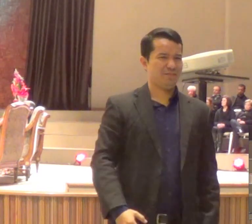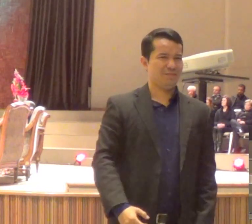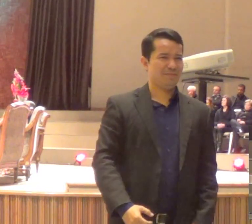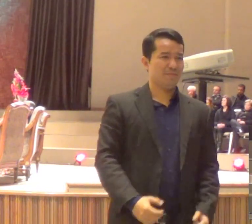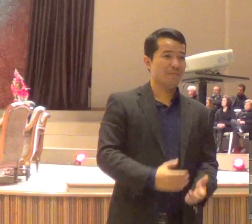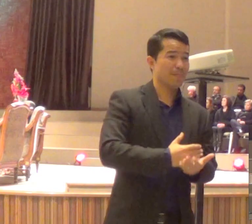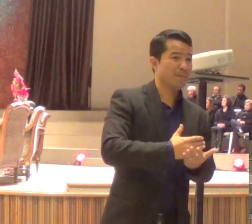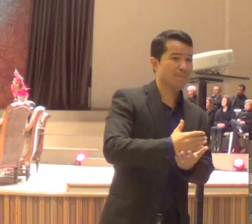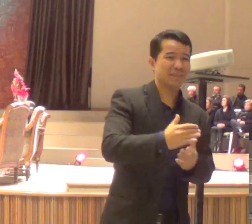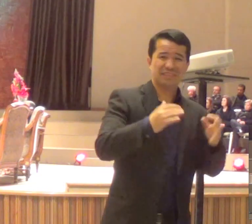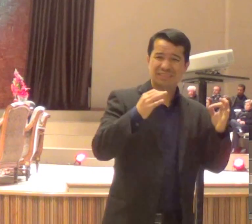passei,